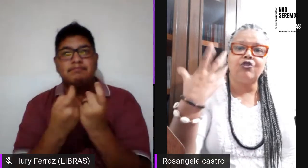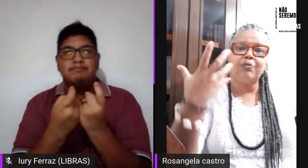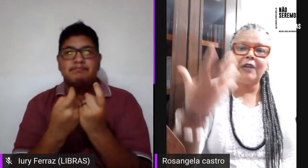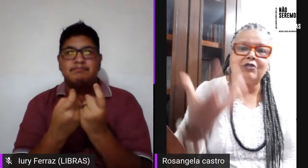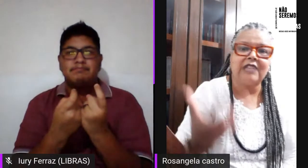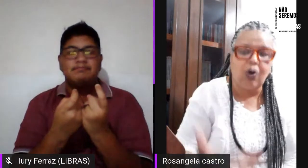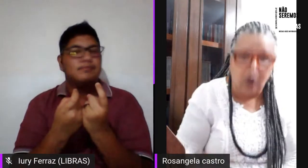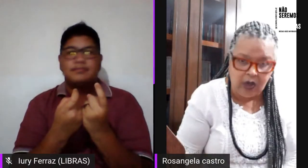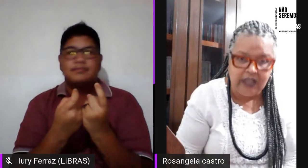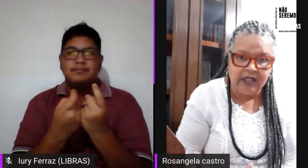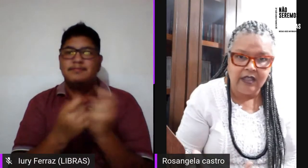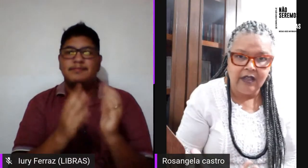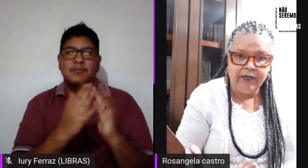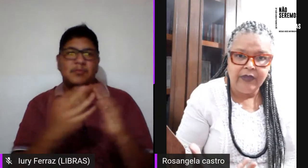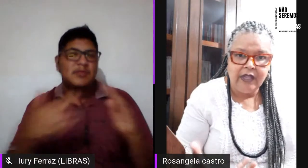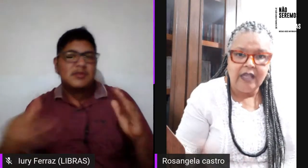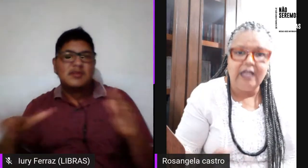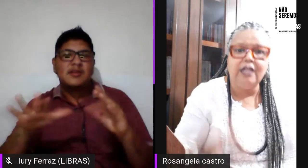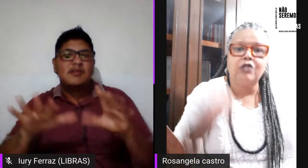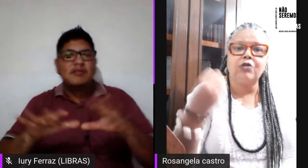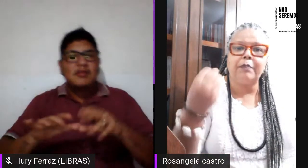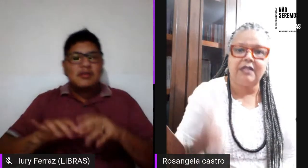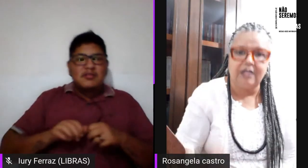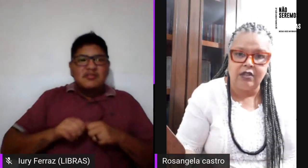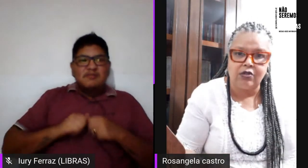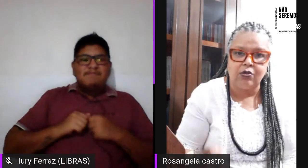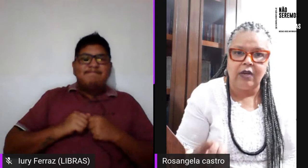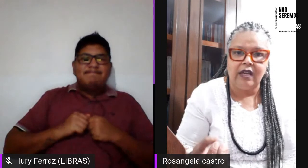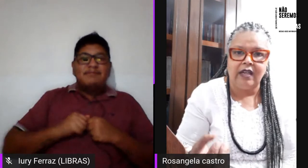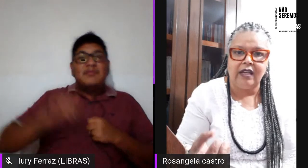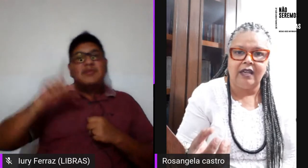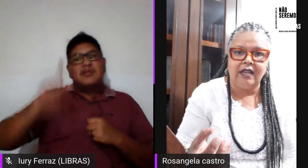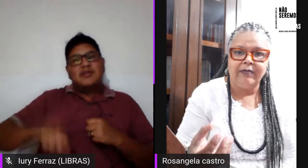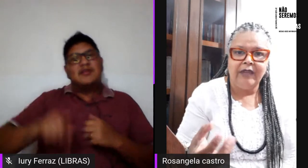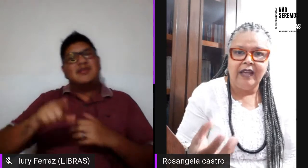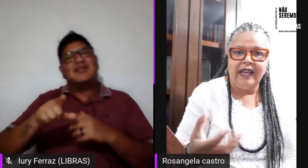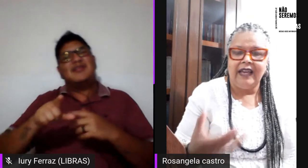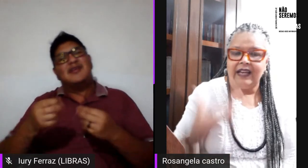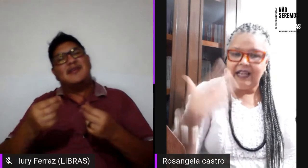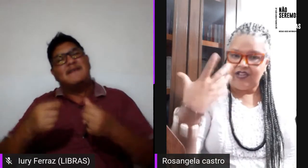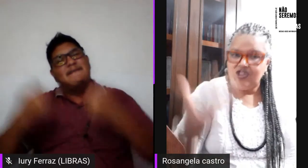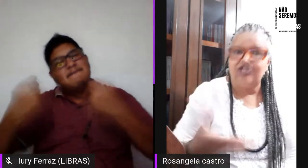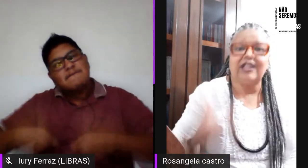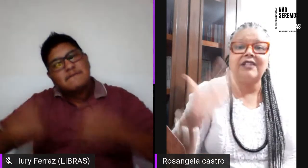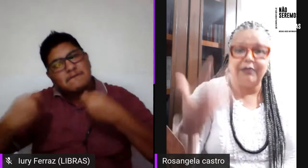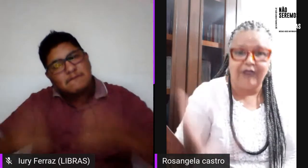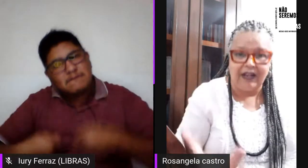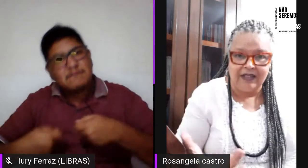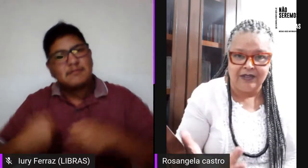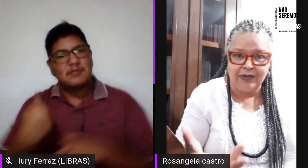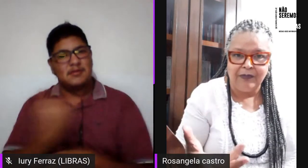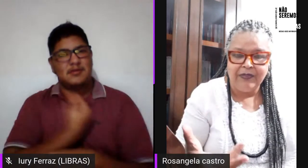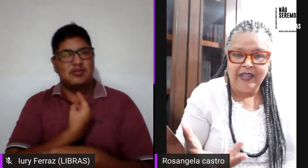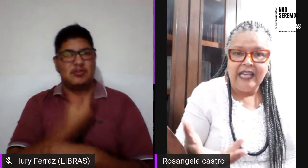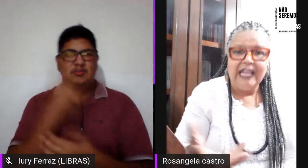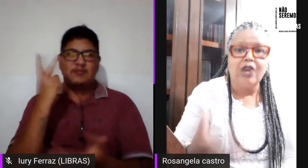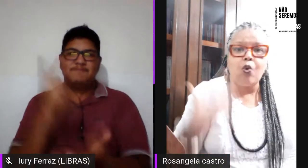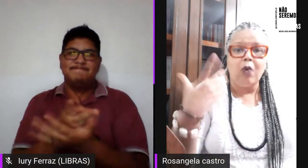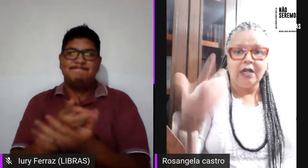terreiro é um espaço que acolhe. E isso é preciso. A gente está sempre falando.